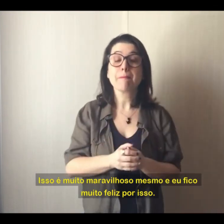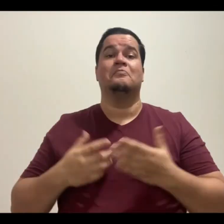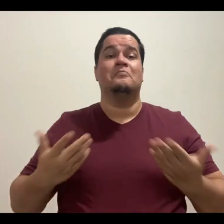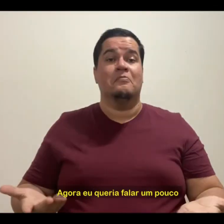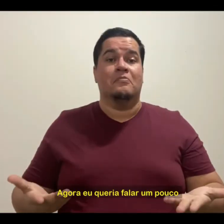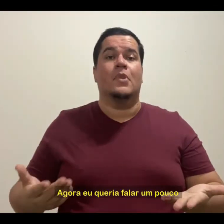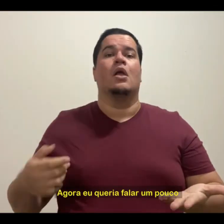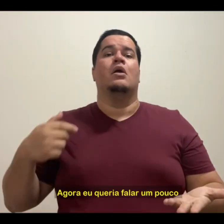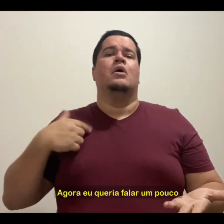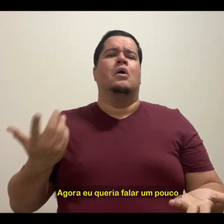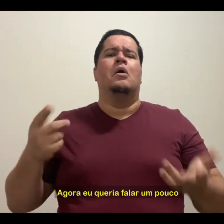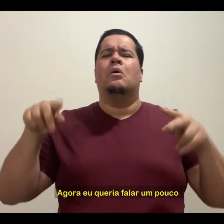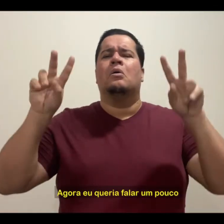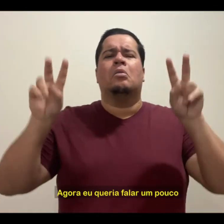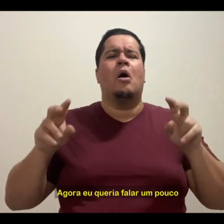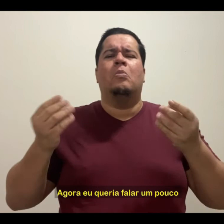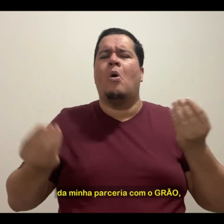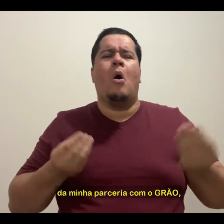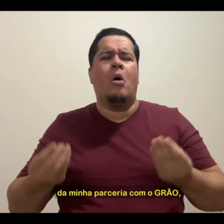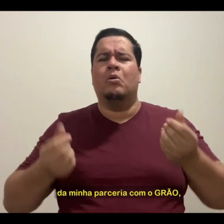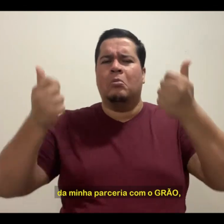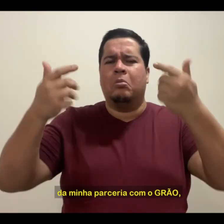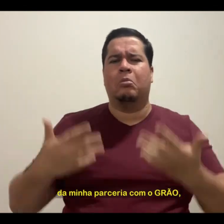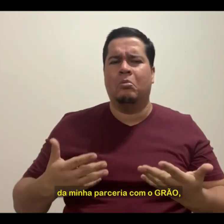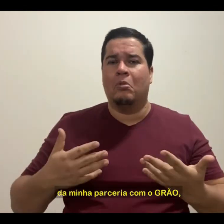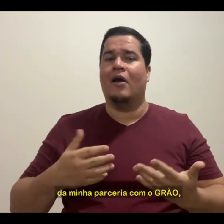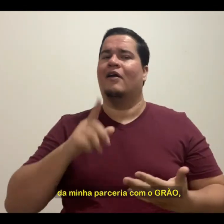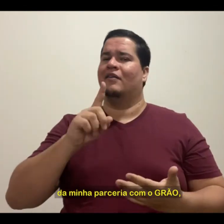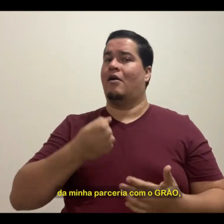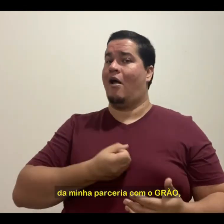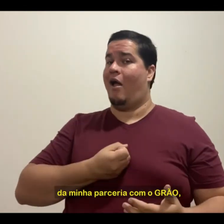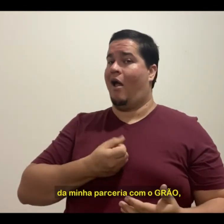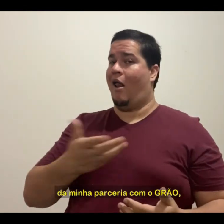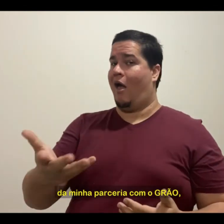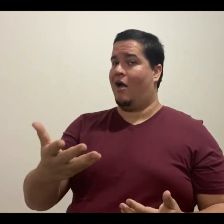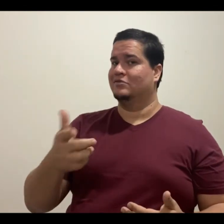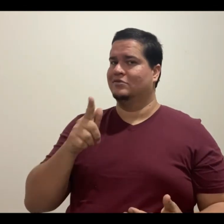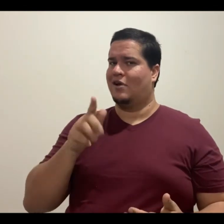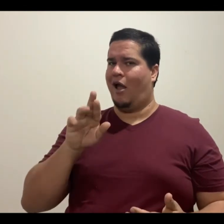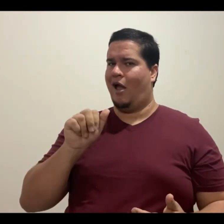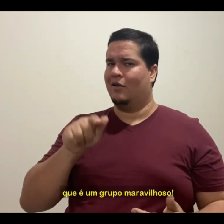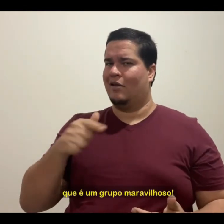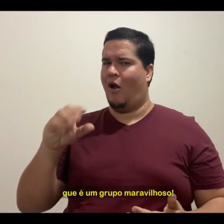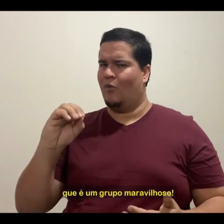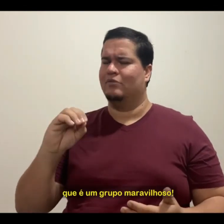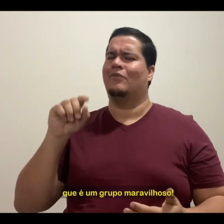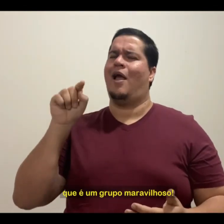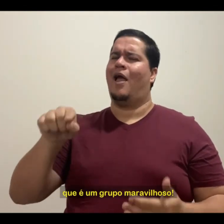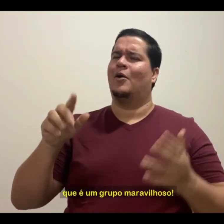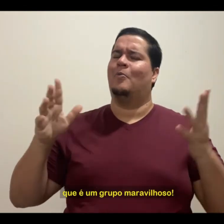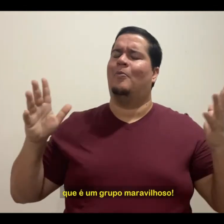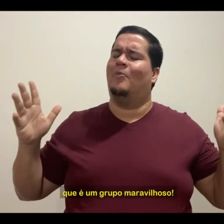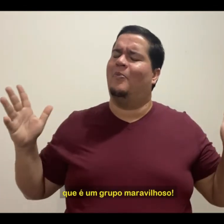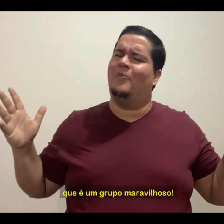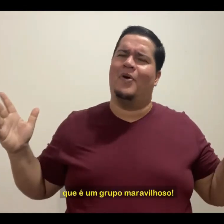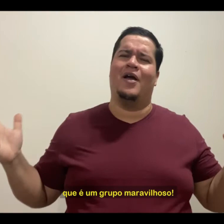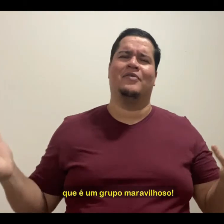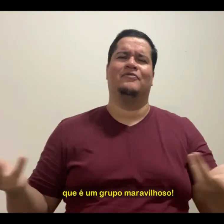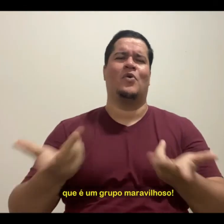Agora, eu queria falar um pouco sobre a minha relação com o grão, que é um grupo maravilhoso,